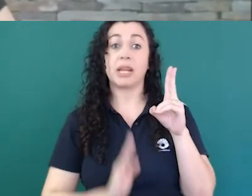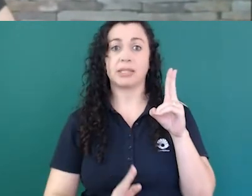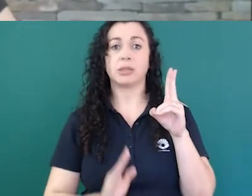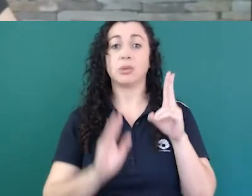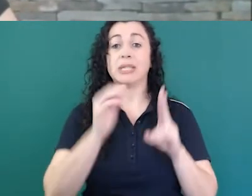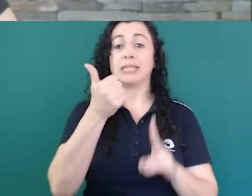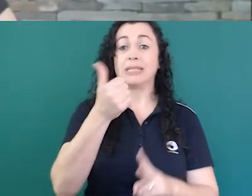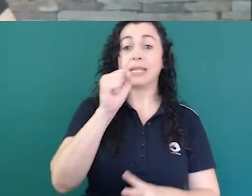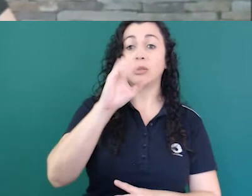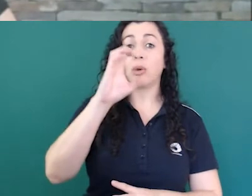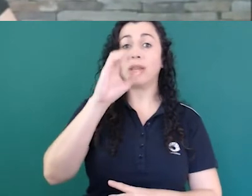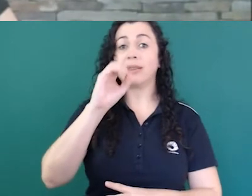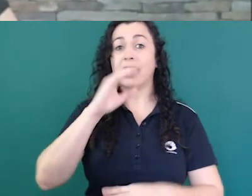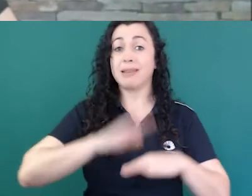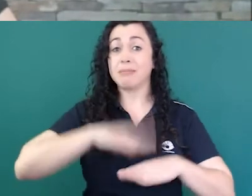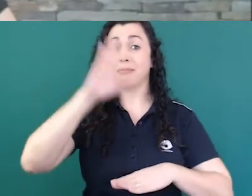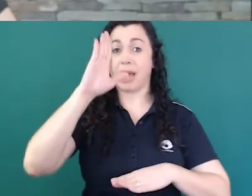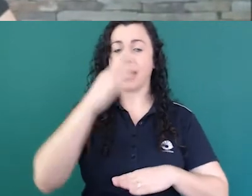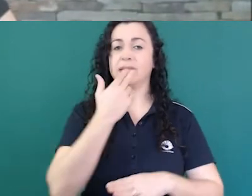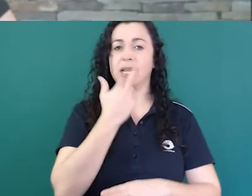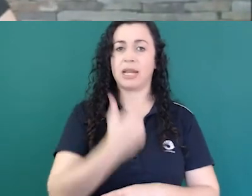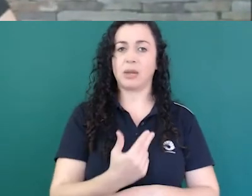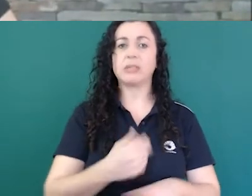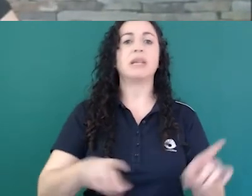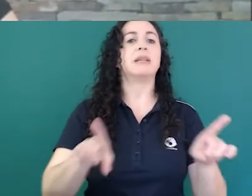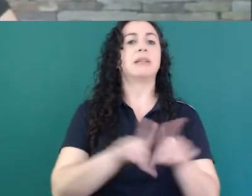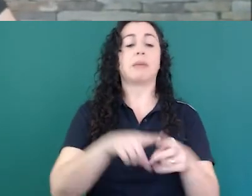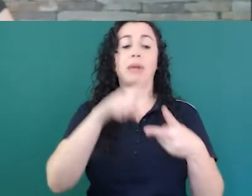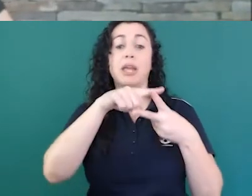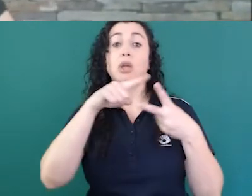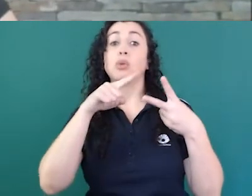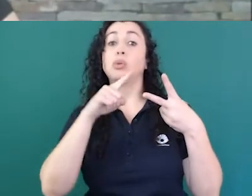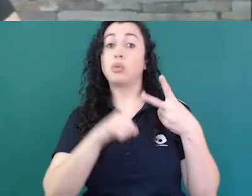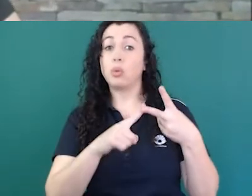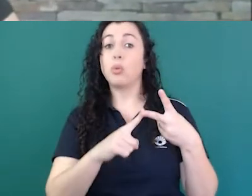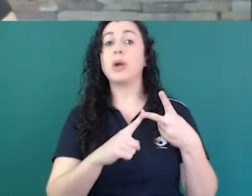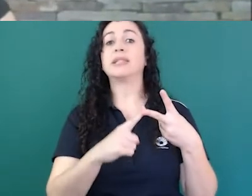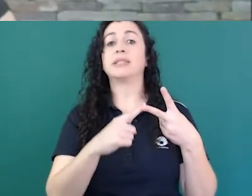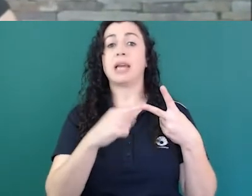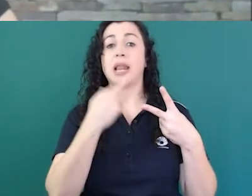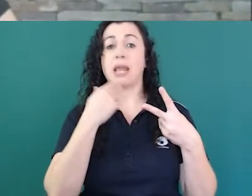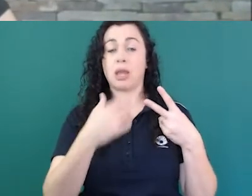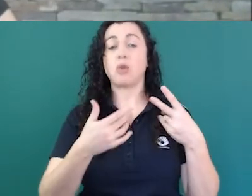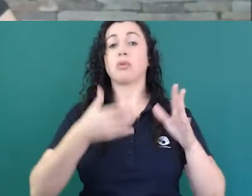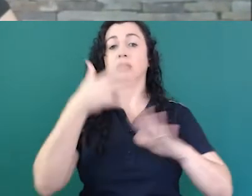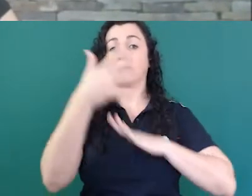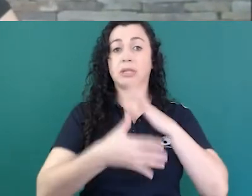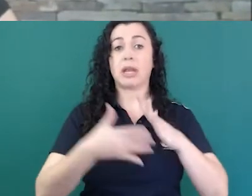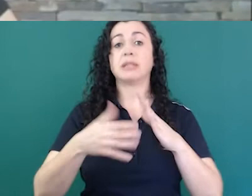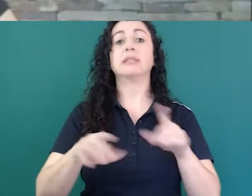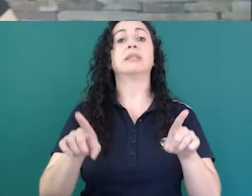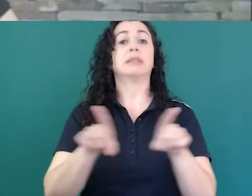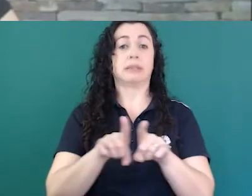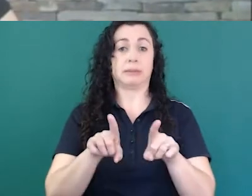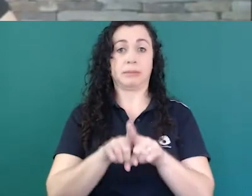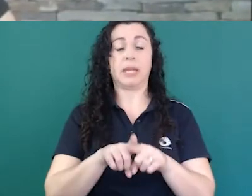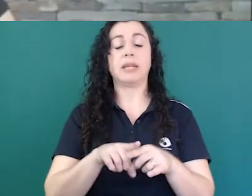também as duas línguas de sinais a Libras e a Urubu Capó e várias línguas de imigrantes as línguas de